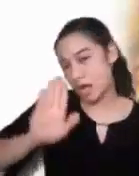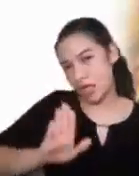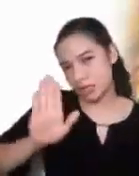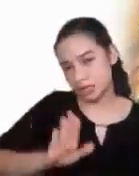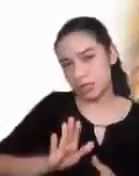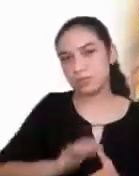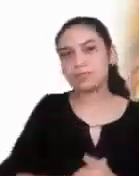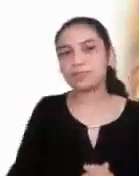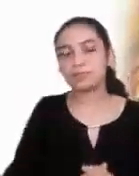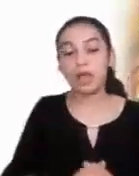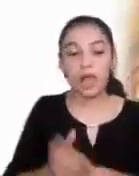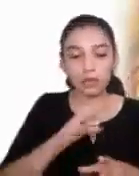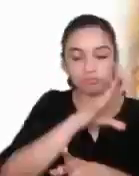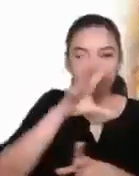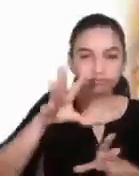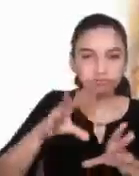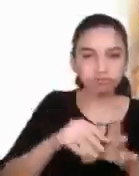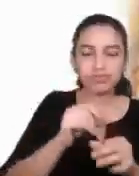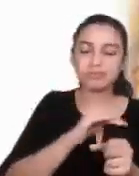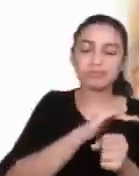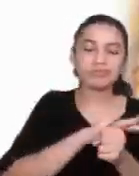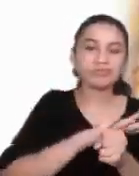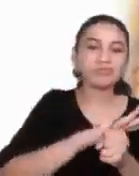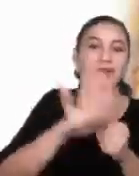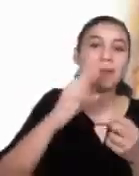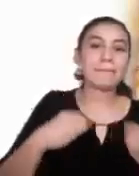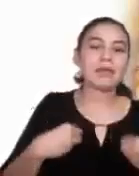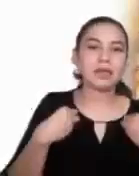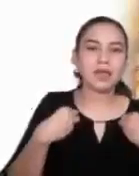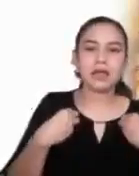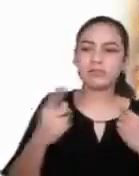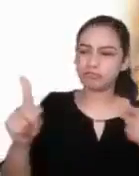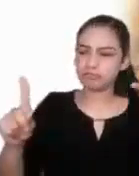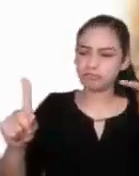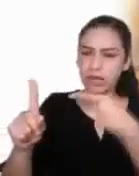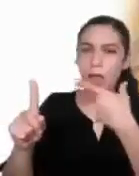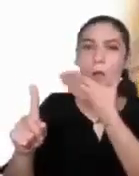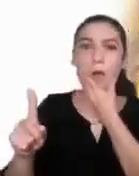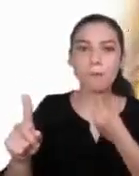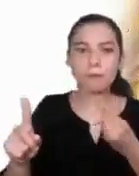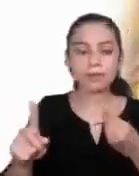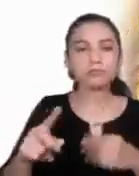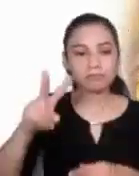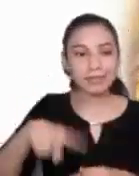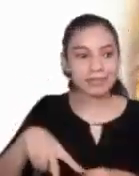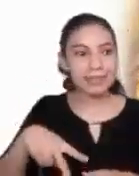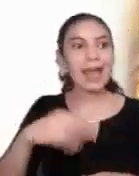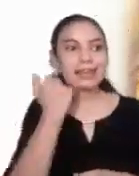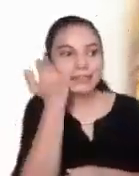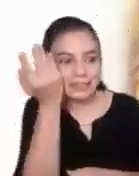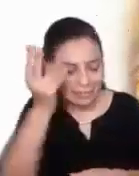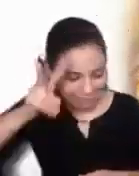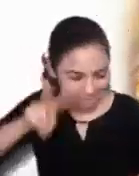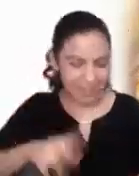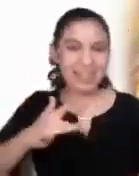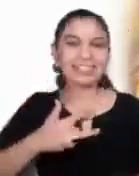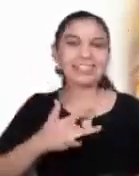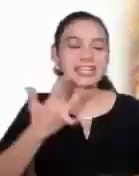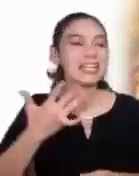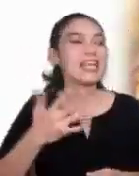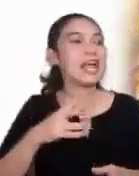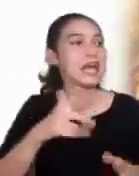la vida. No sabemos si este hombre sea un sincero buscador de la verdad y que quiera seguir a Cristo,